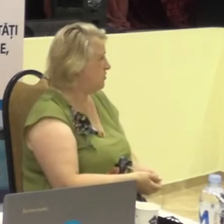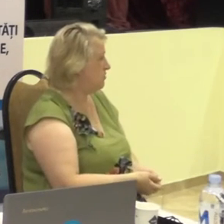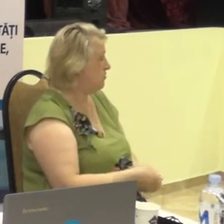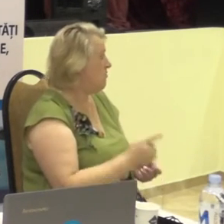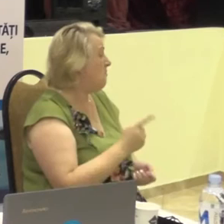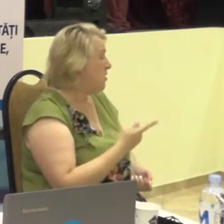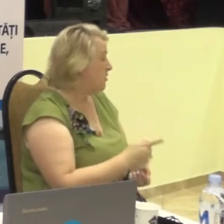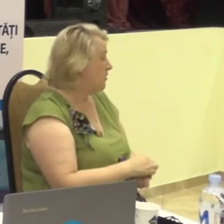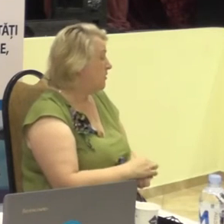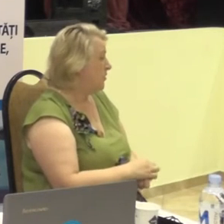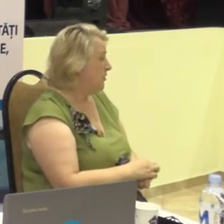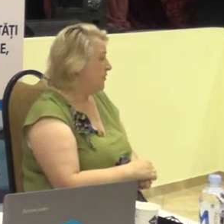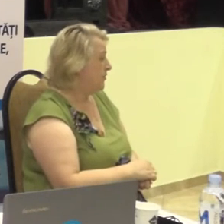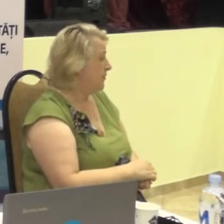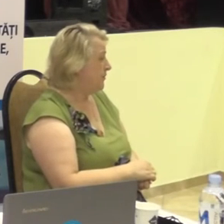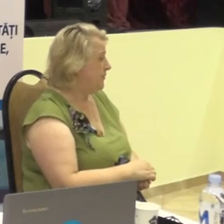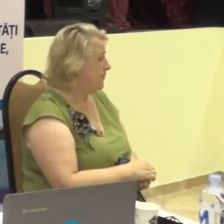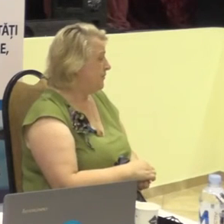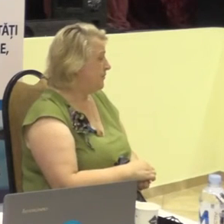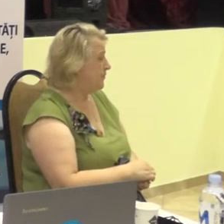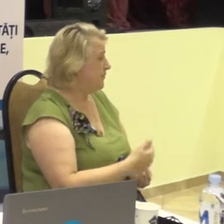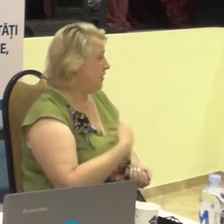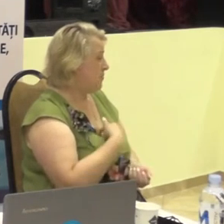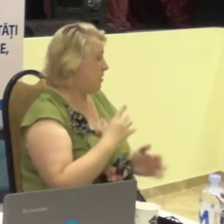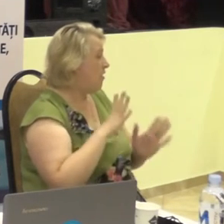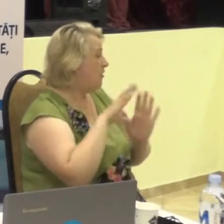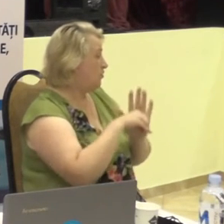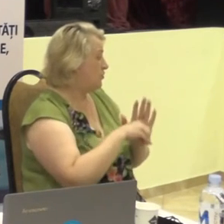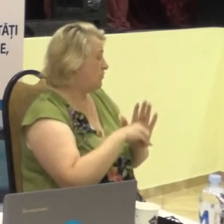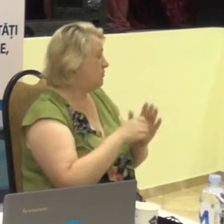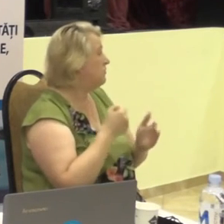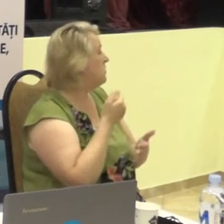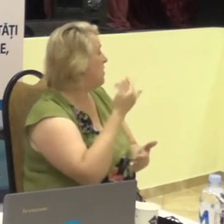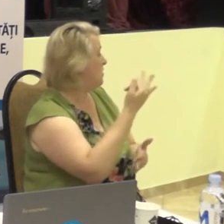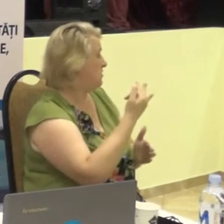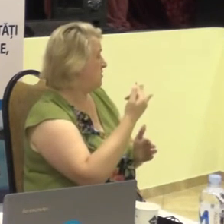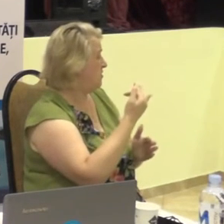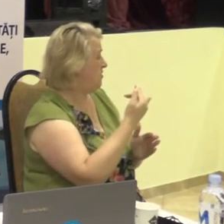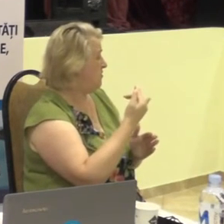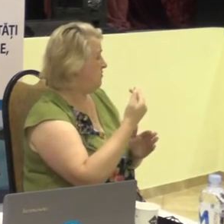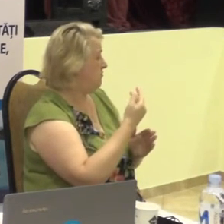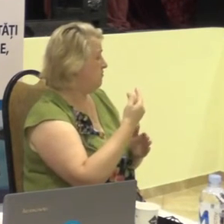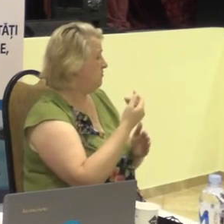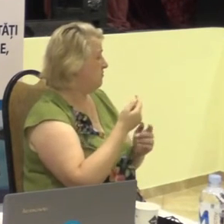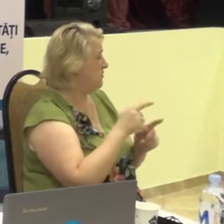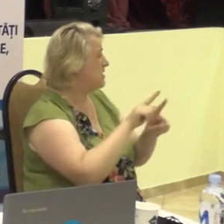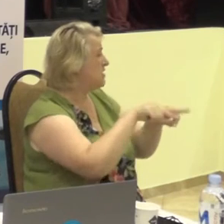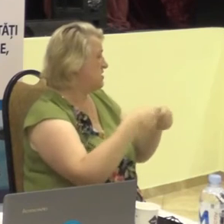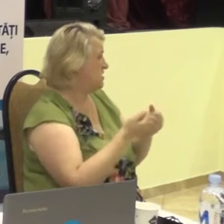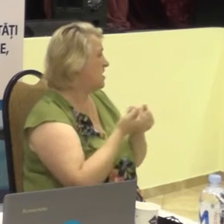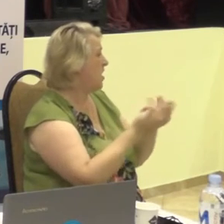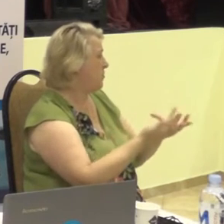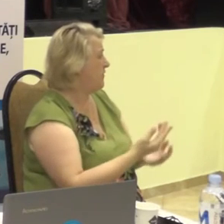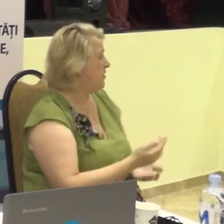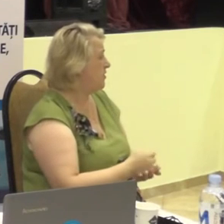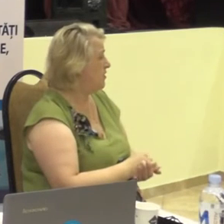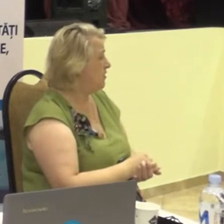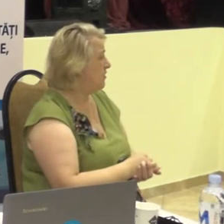Deci, noi am inclus aici câteva cerințe pentru